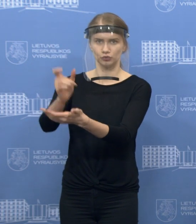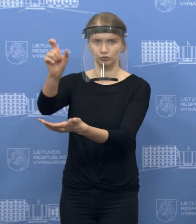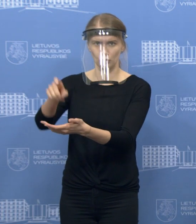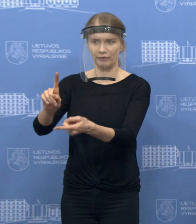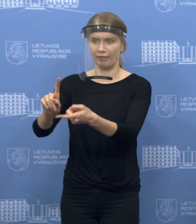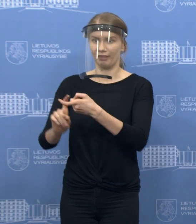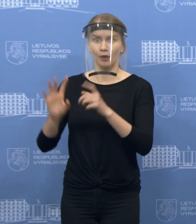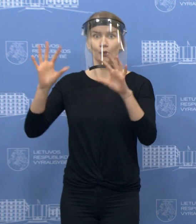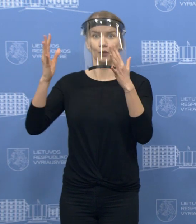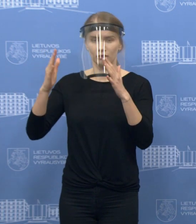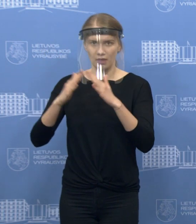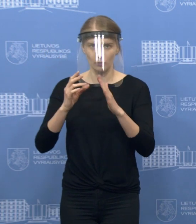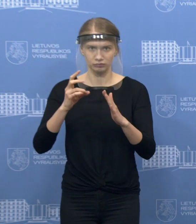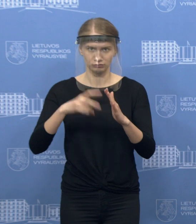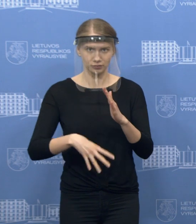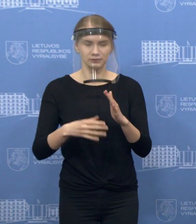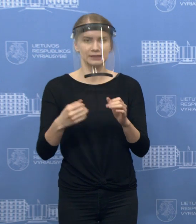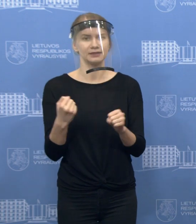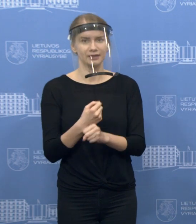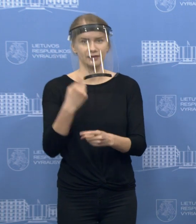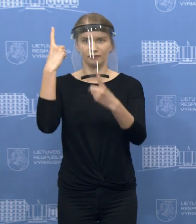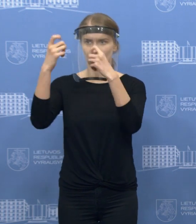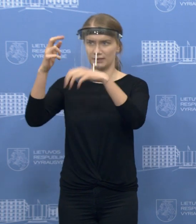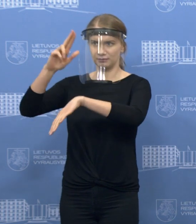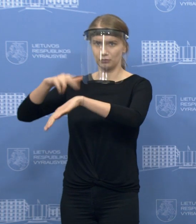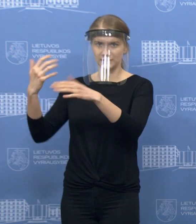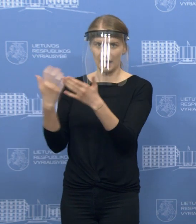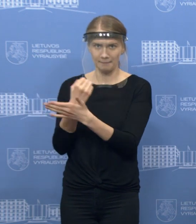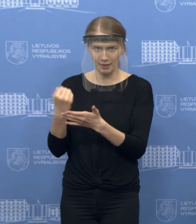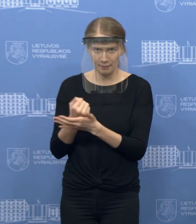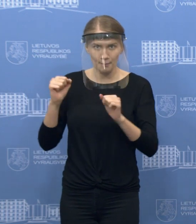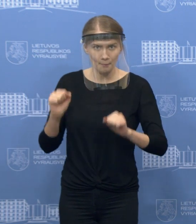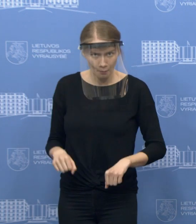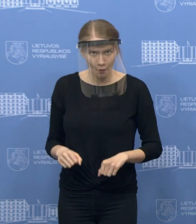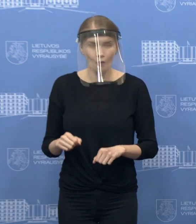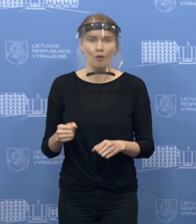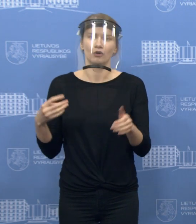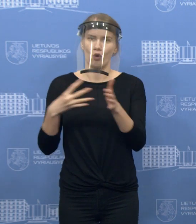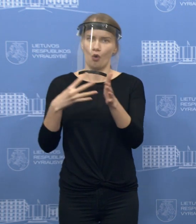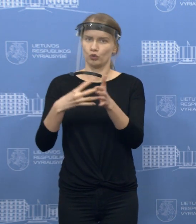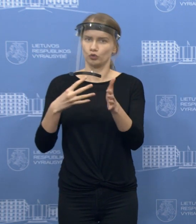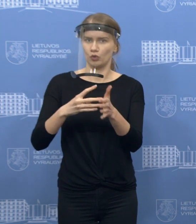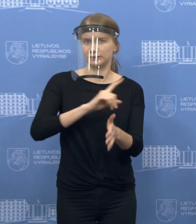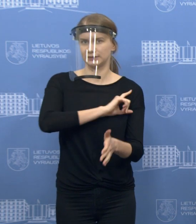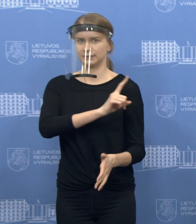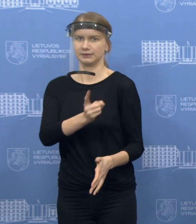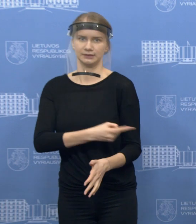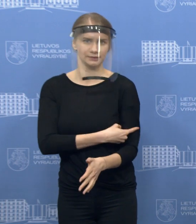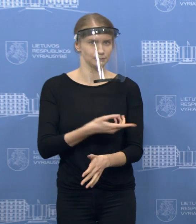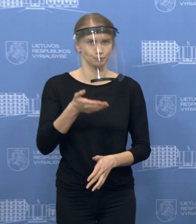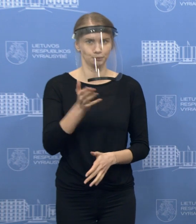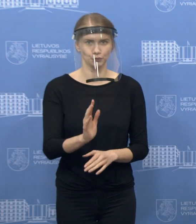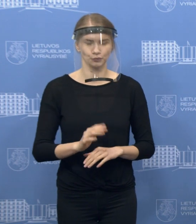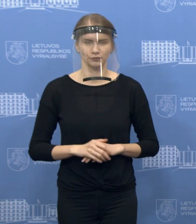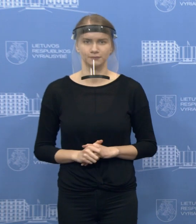Duomenys policija yra ir kitoms institucijoms prieinami, taip pat bus sustiprinta kontrolė visom įmanomom techninėm priemonėm,